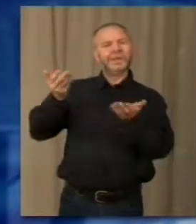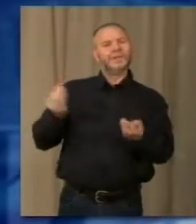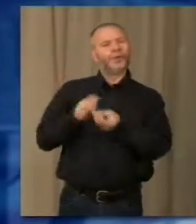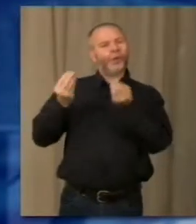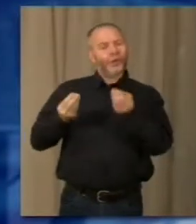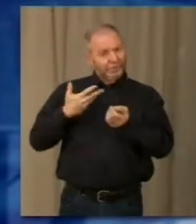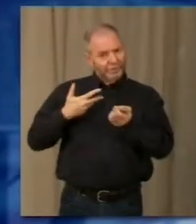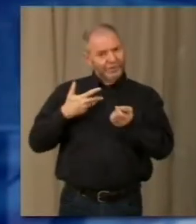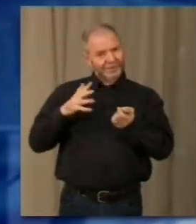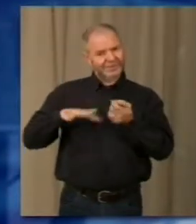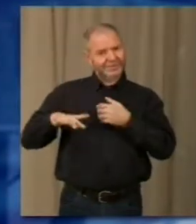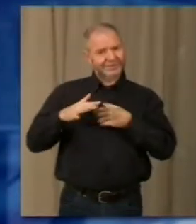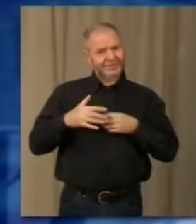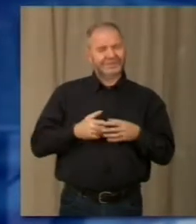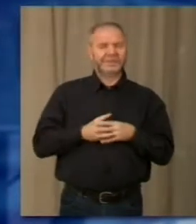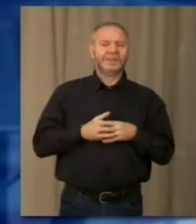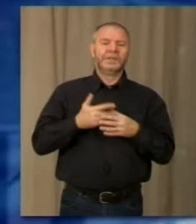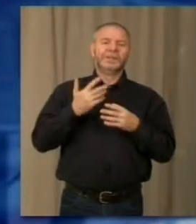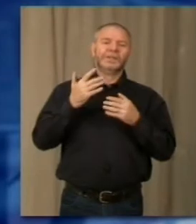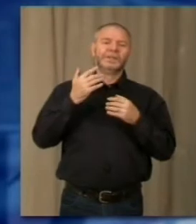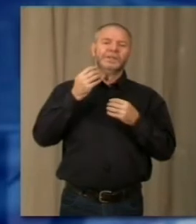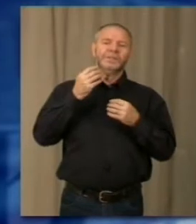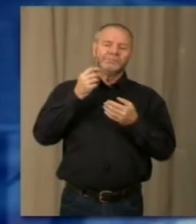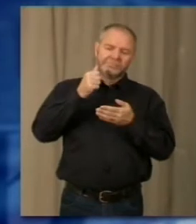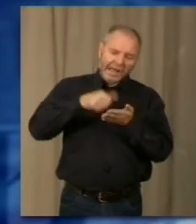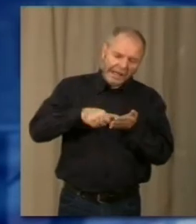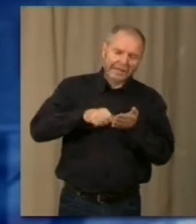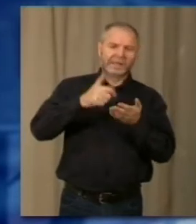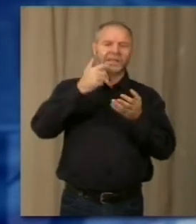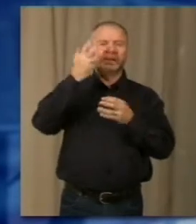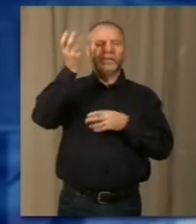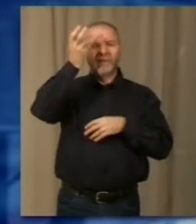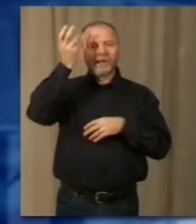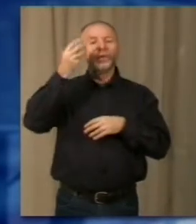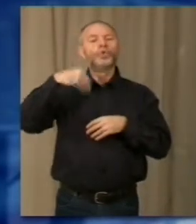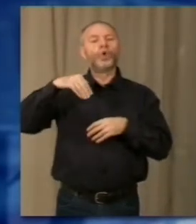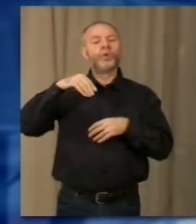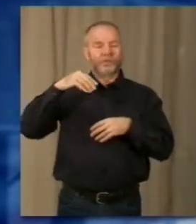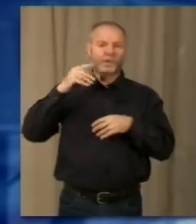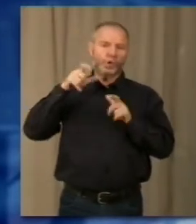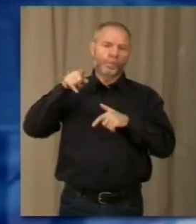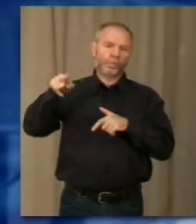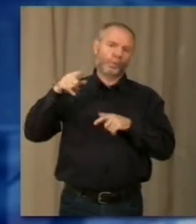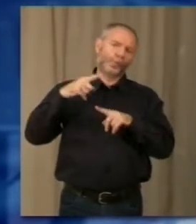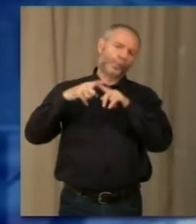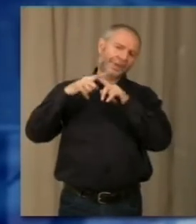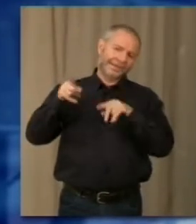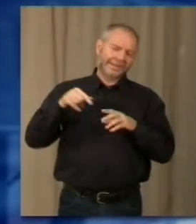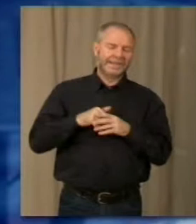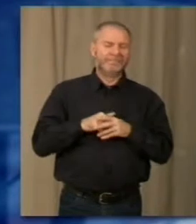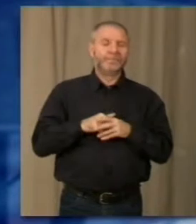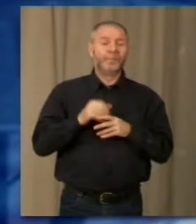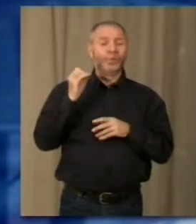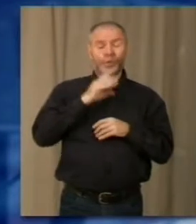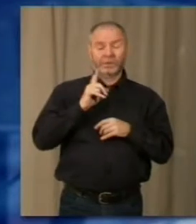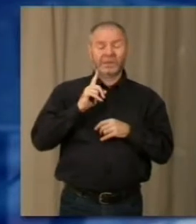sfogare con giochi natalizi, letterine, favole nel vecchio municipio, ma per non dimenticare tutti